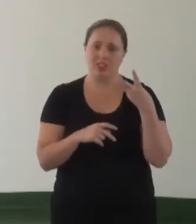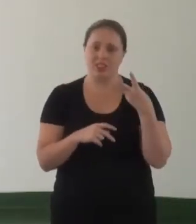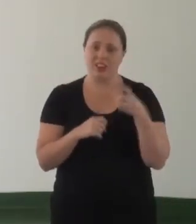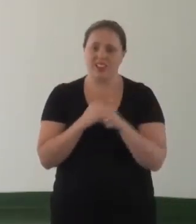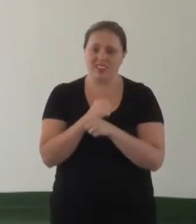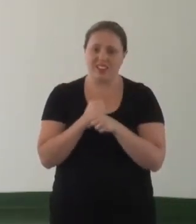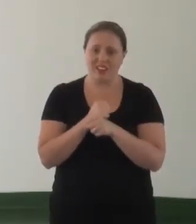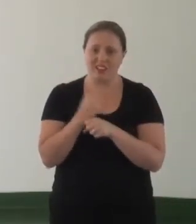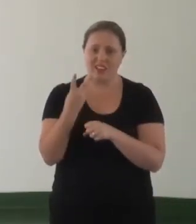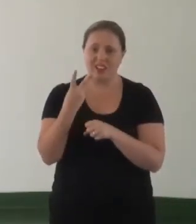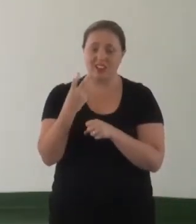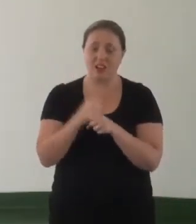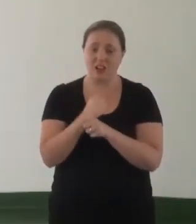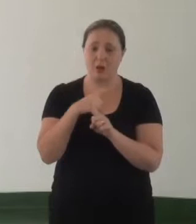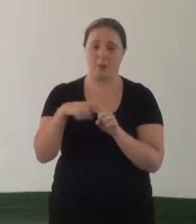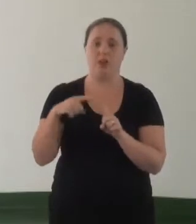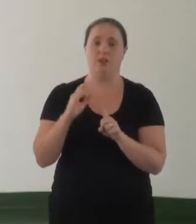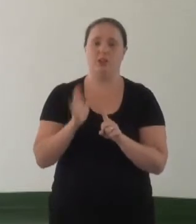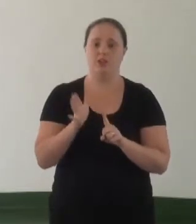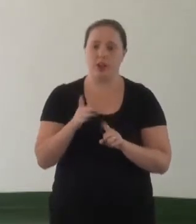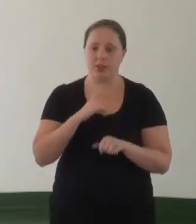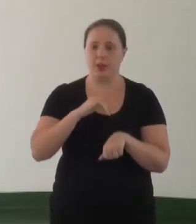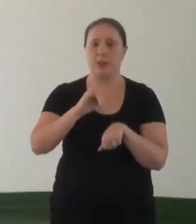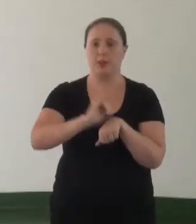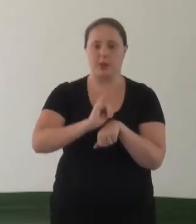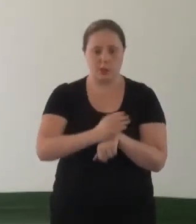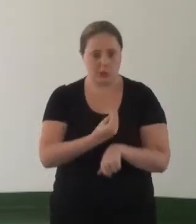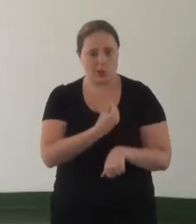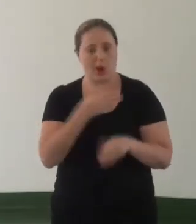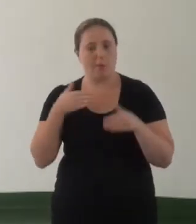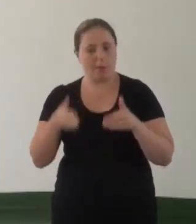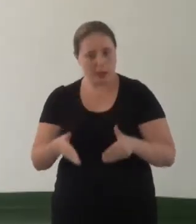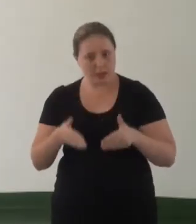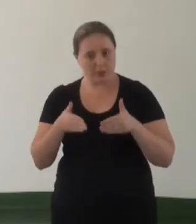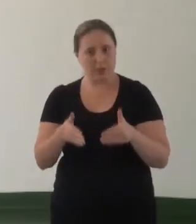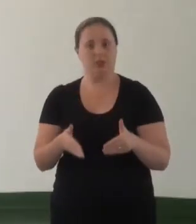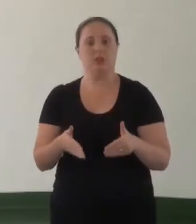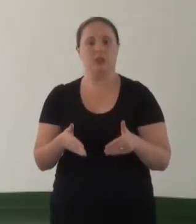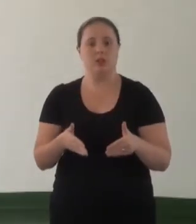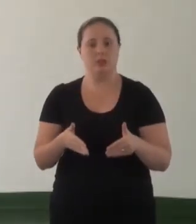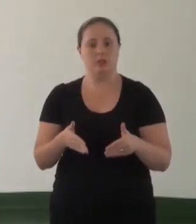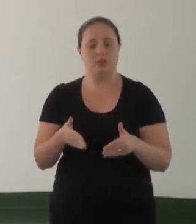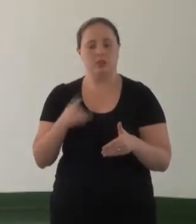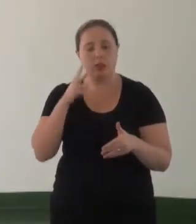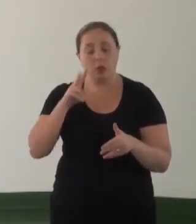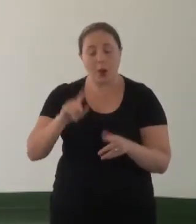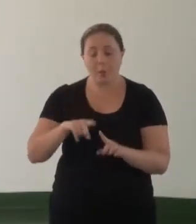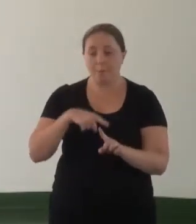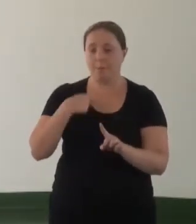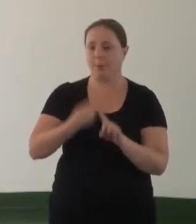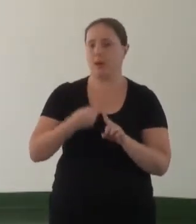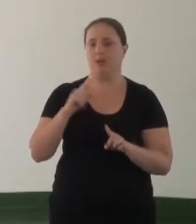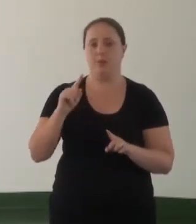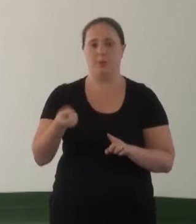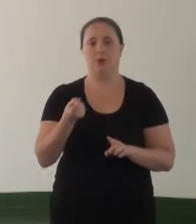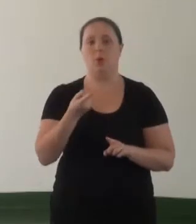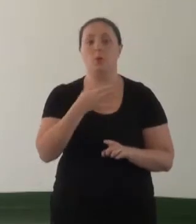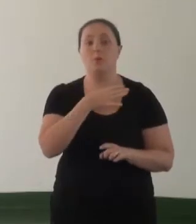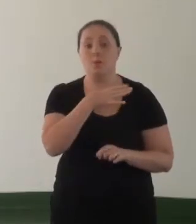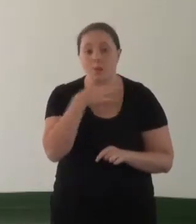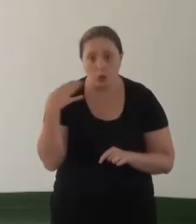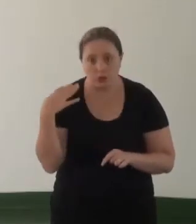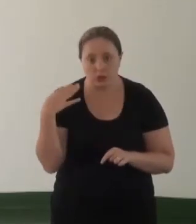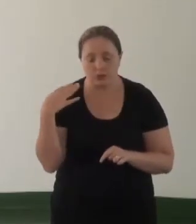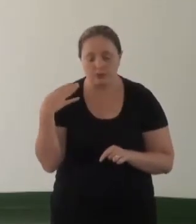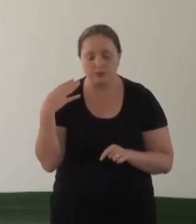e meio que esse Centro vem atuando e apurando mais de mil mortes